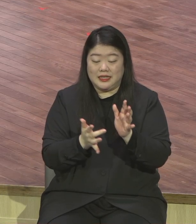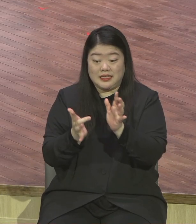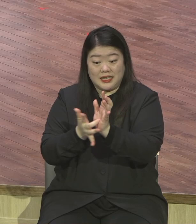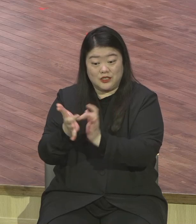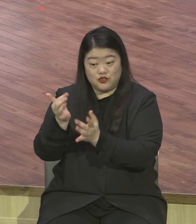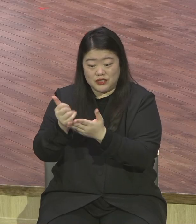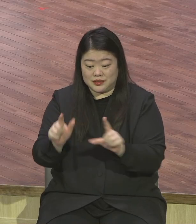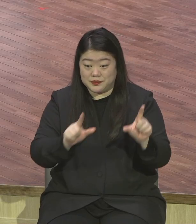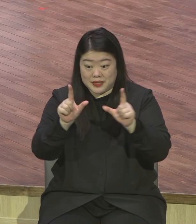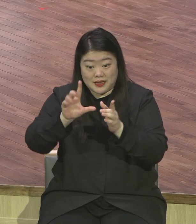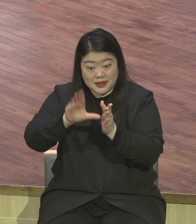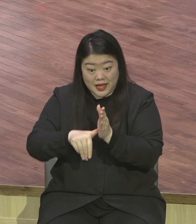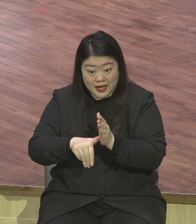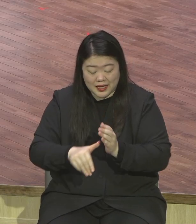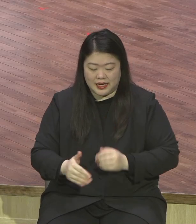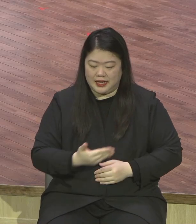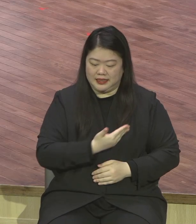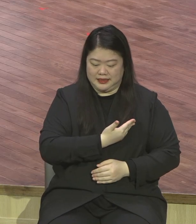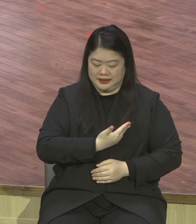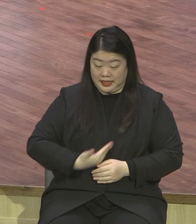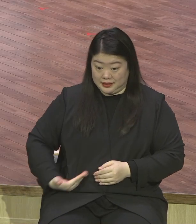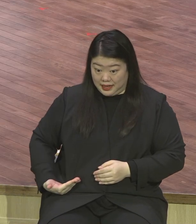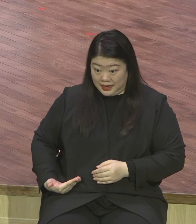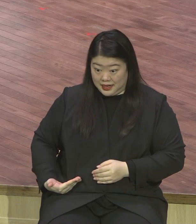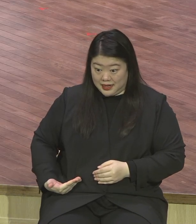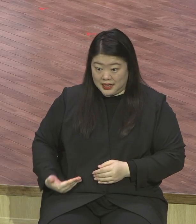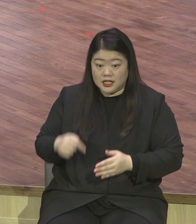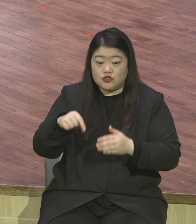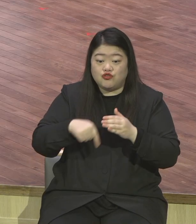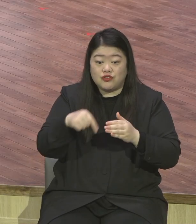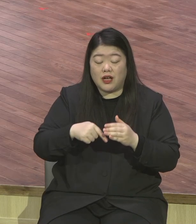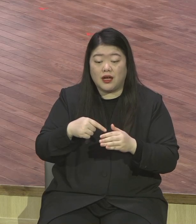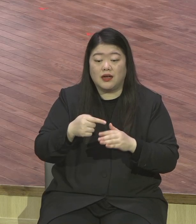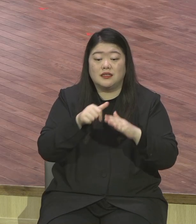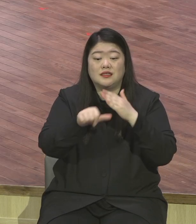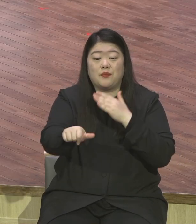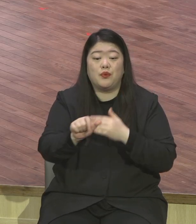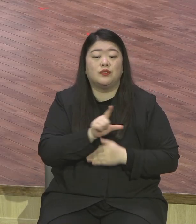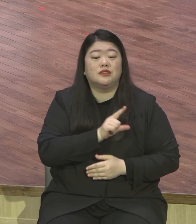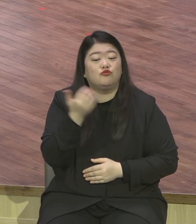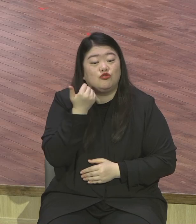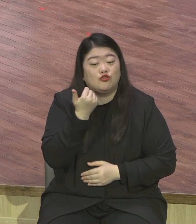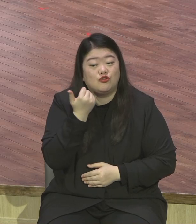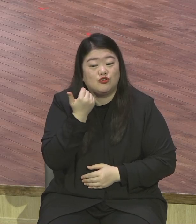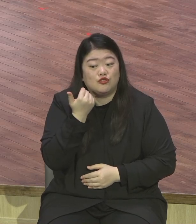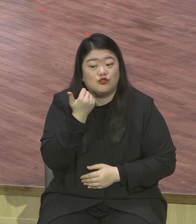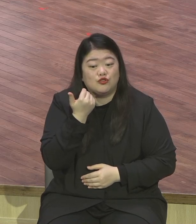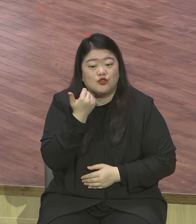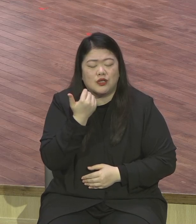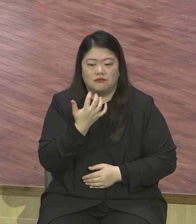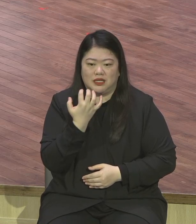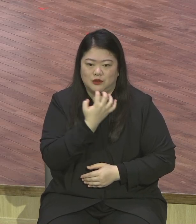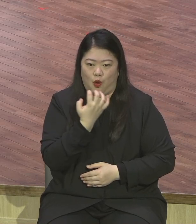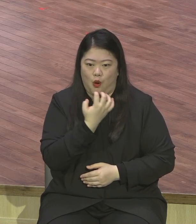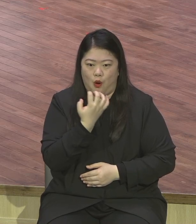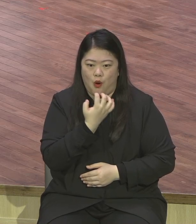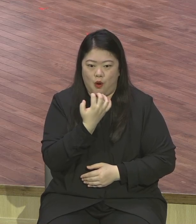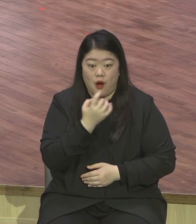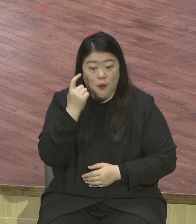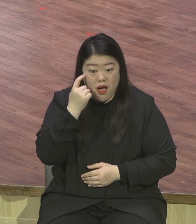베드로가 부각이 되어 있잖아요. 베드로가 그냥 예수님은 그리스도입니다. 결정적인 고백을